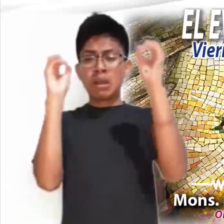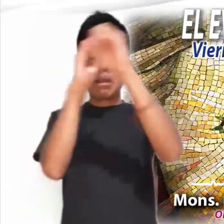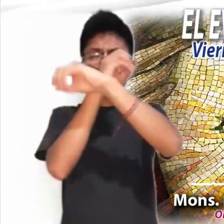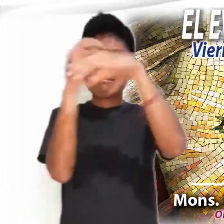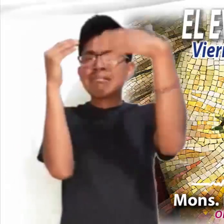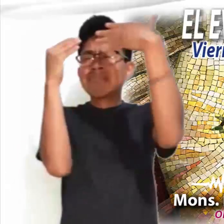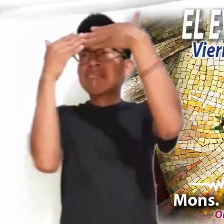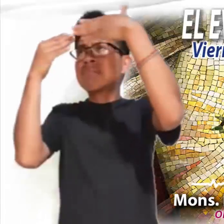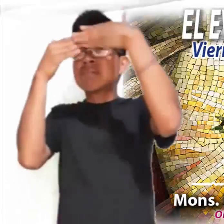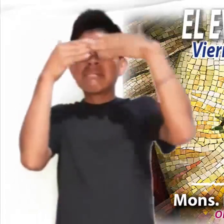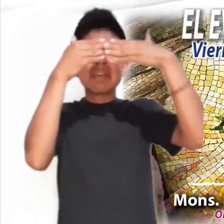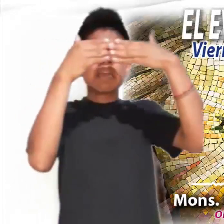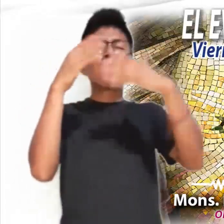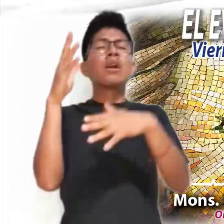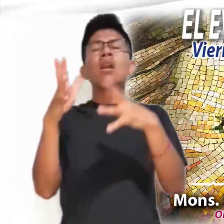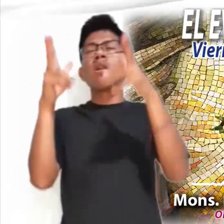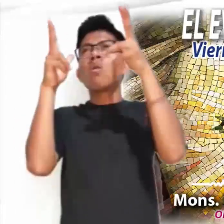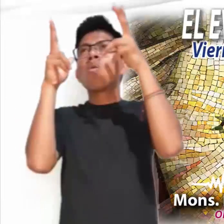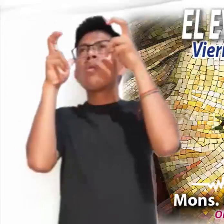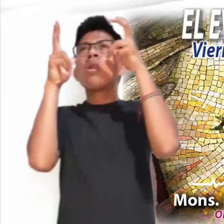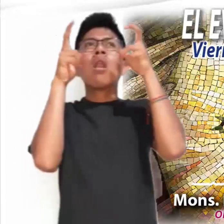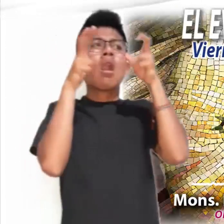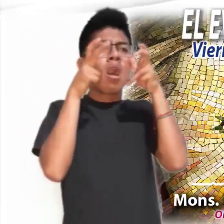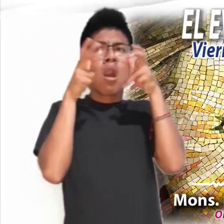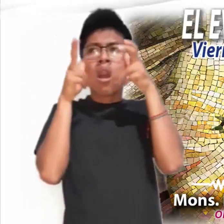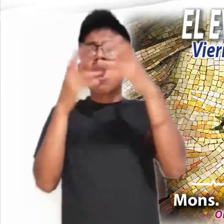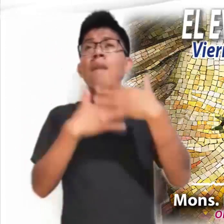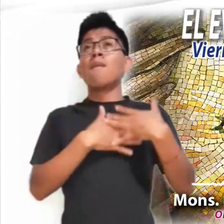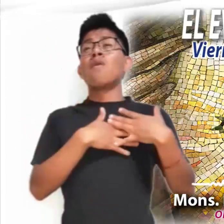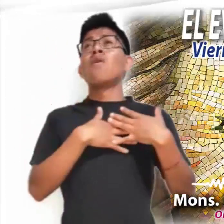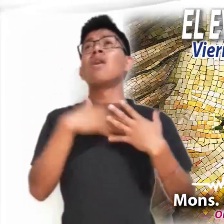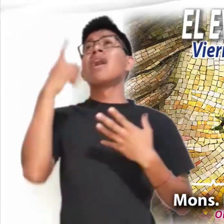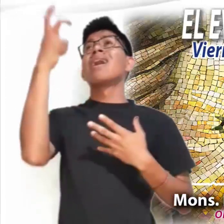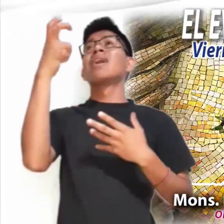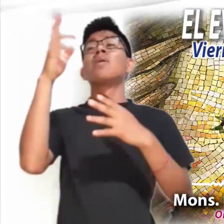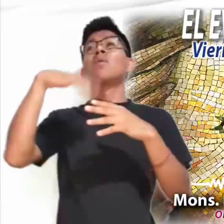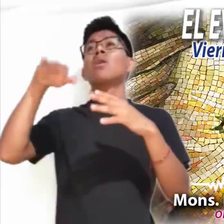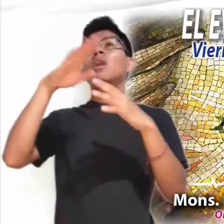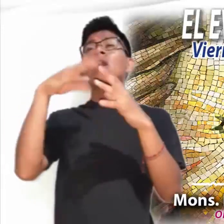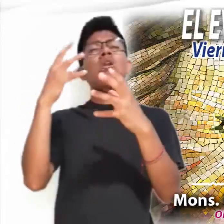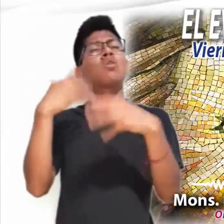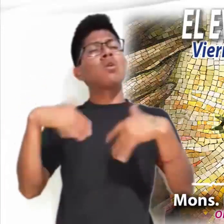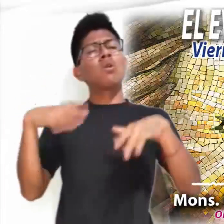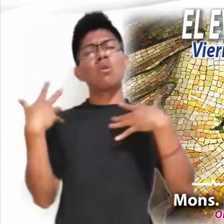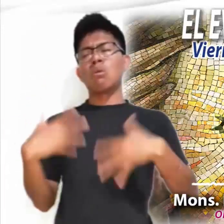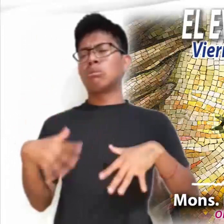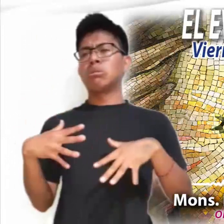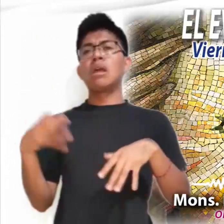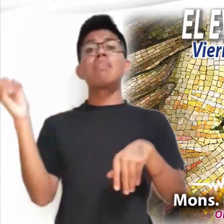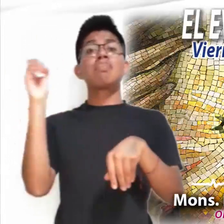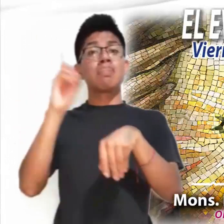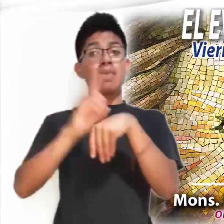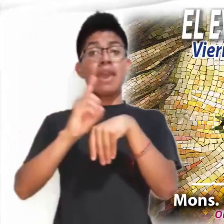escuchemos los silbos amorosos de quien nos busca lleno de dolor. Día del Sagrado